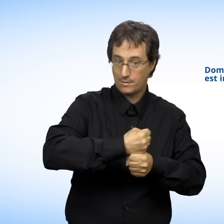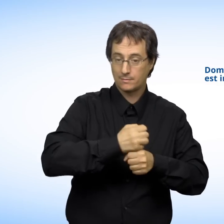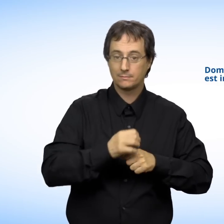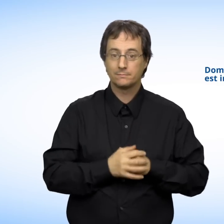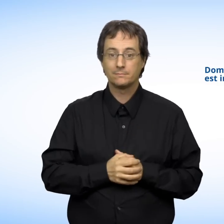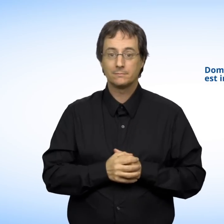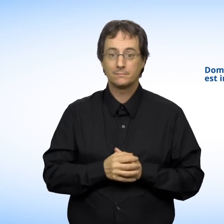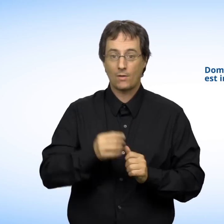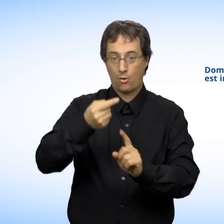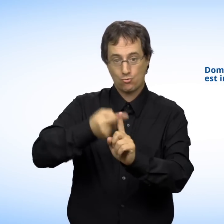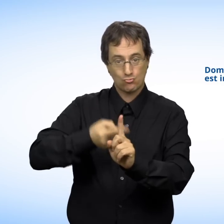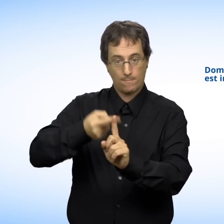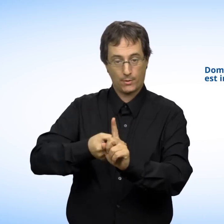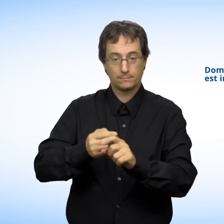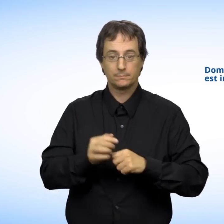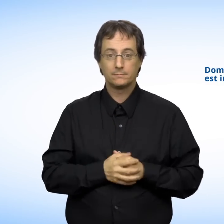Travail Logement